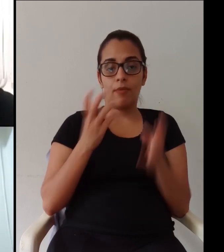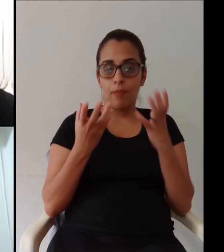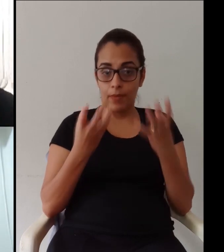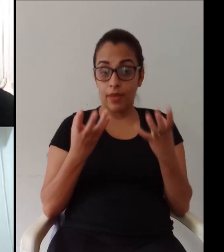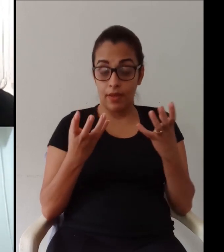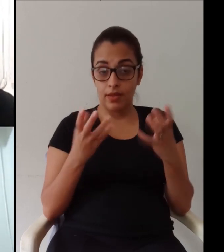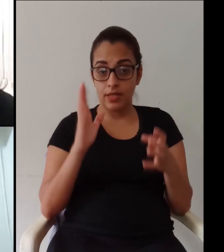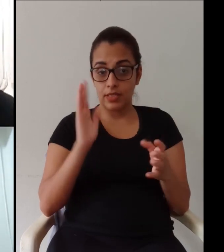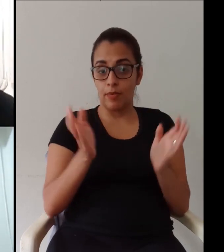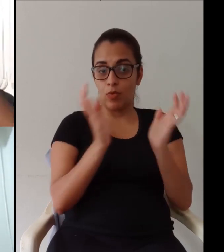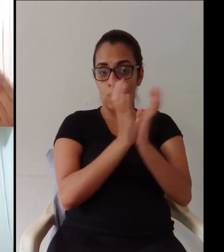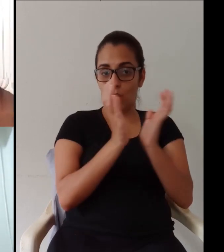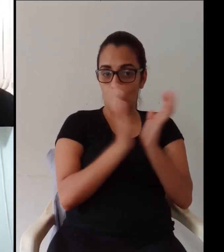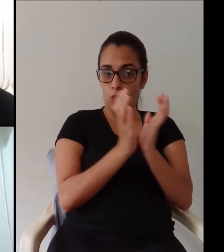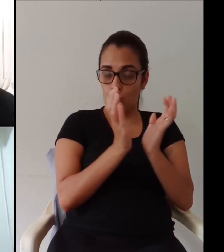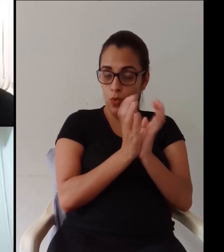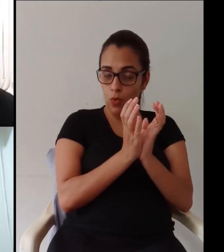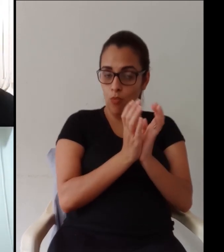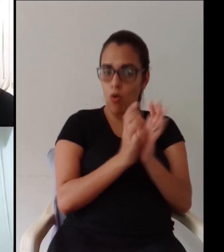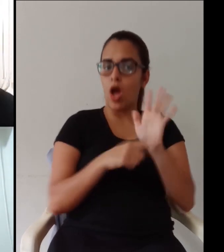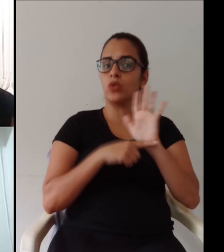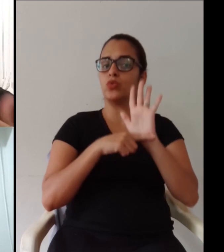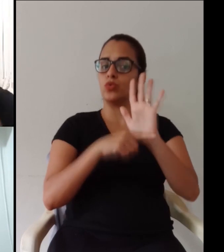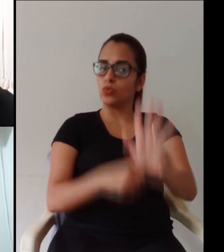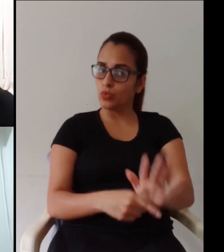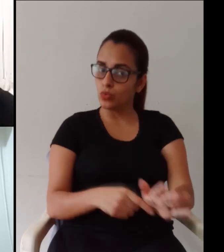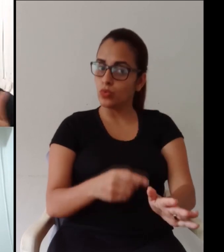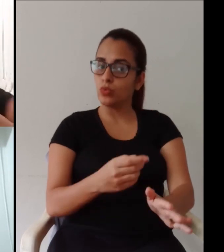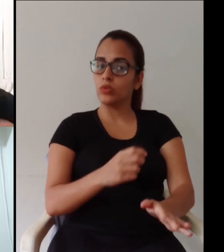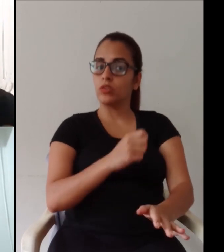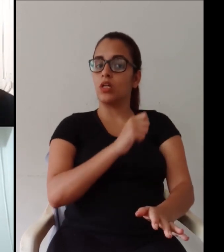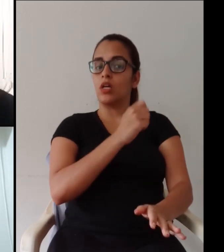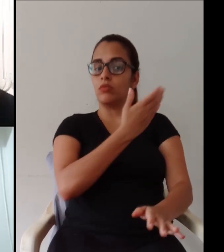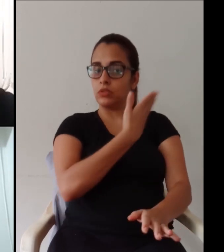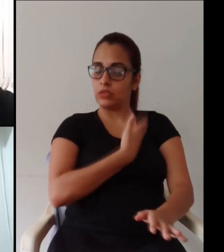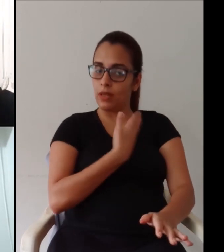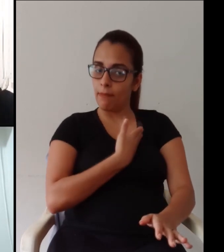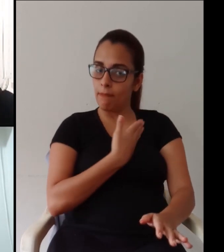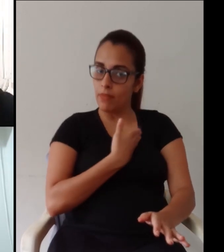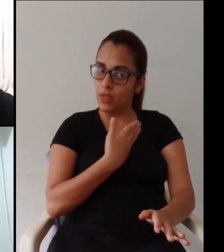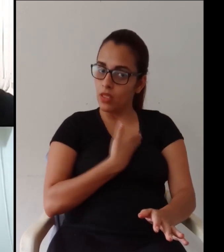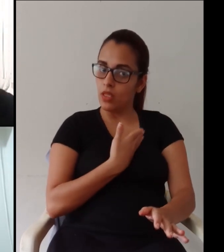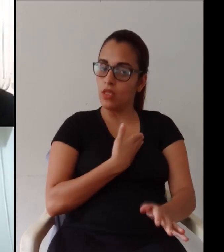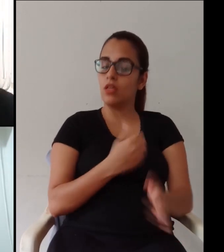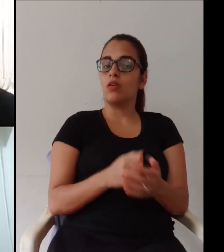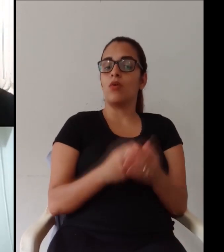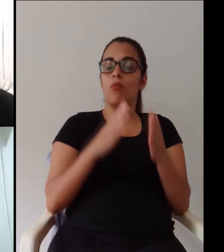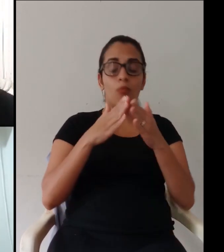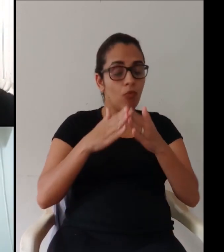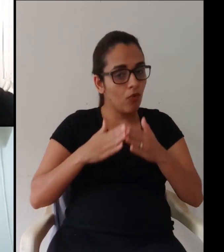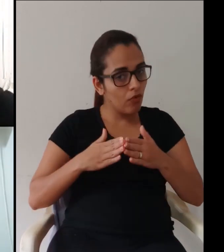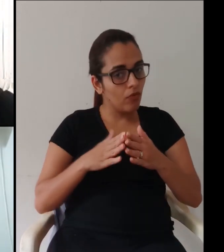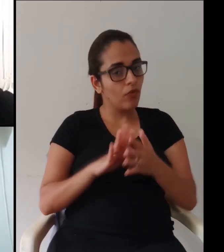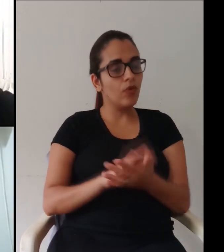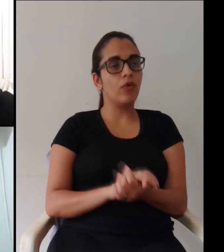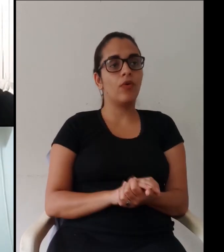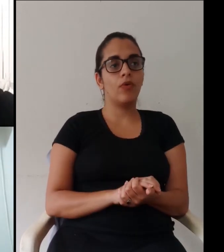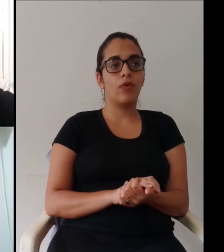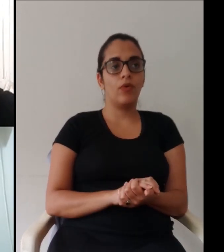essas capacitações do grupo e quem já sabe o mundo por favor se prontifique ajudar os colegas